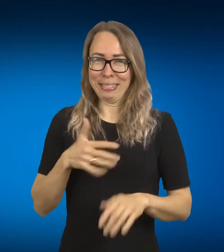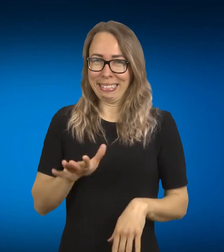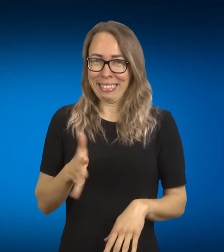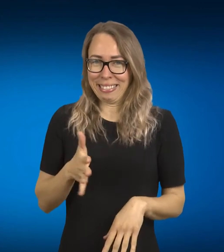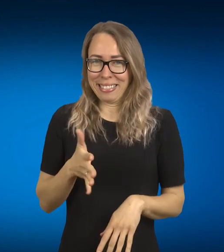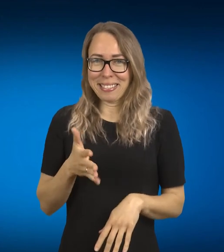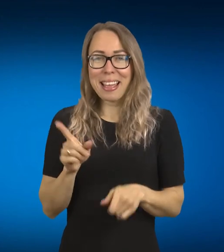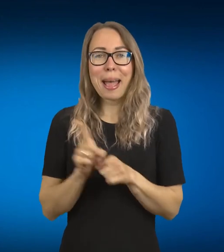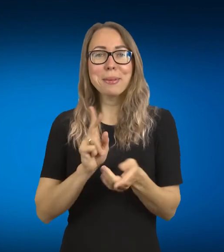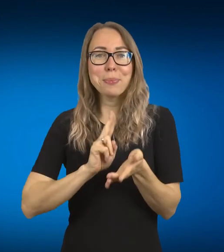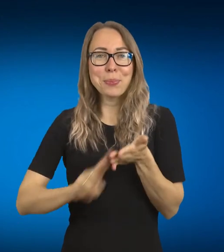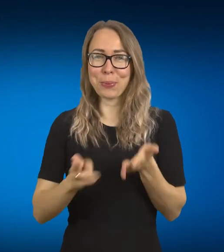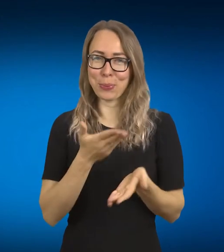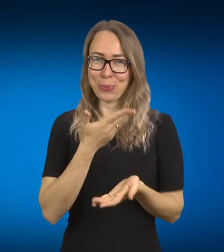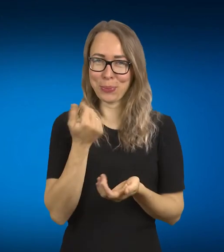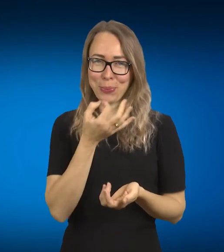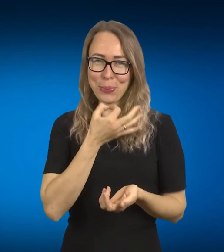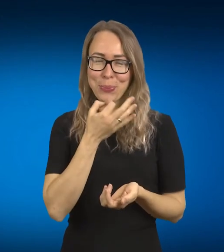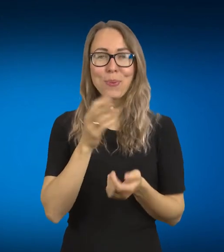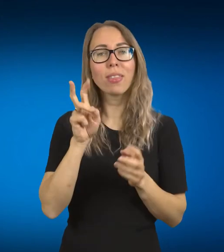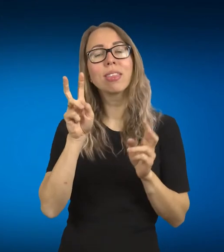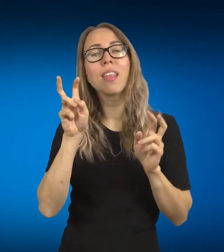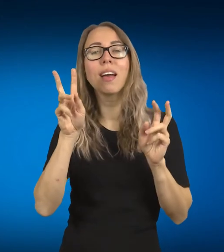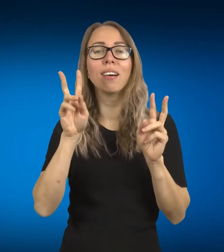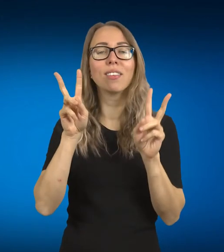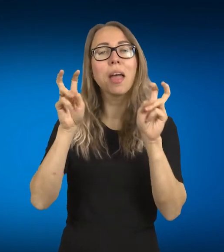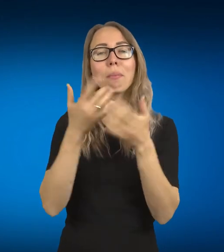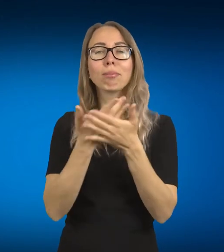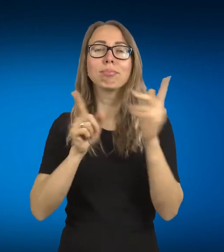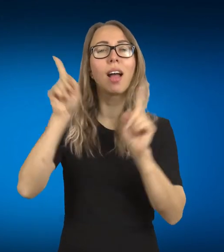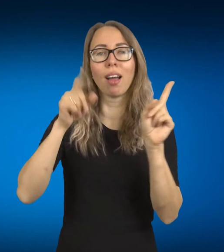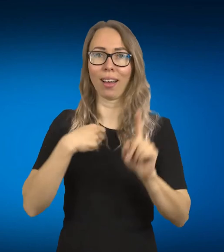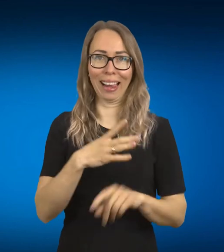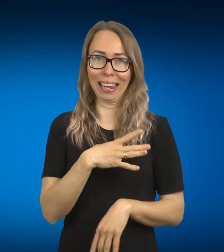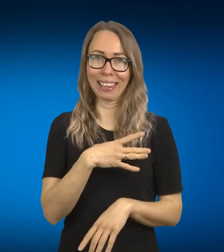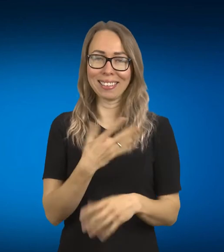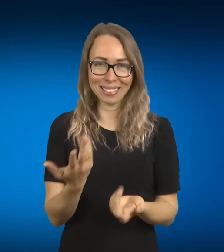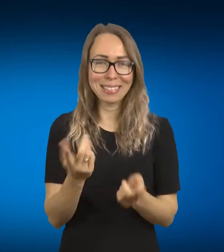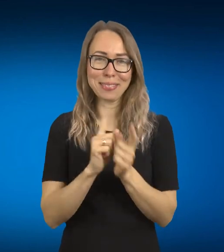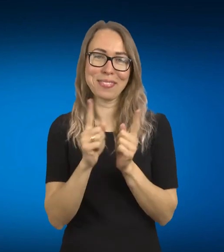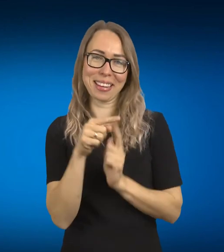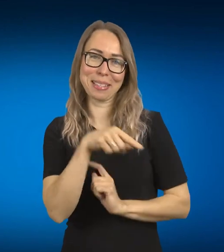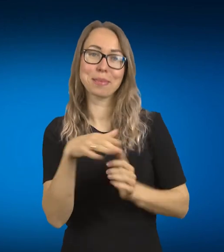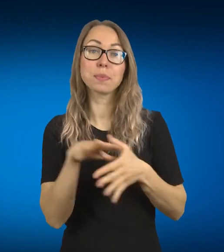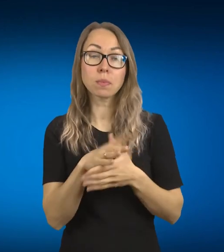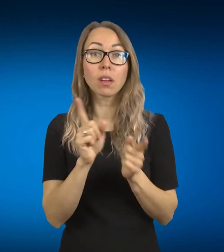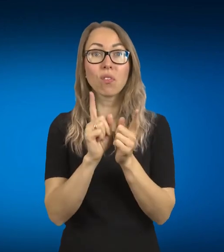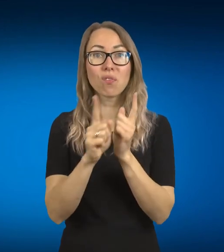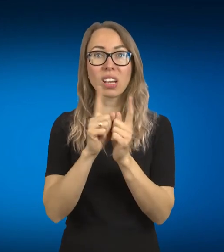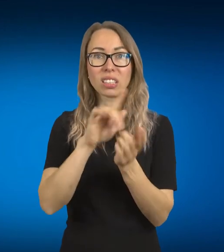laisvai galėčiau įvairiom temom šneikėtis, tai yra vertimų centrai kiekviena mieste, jų